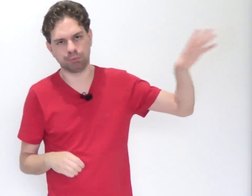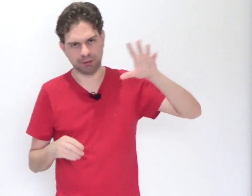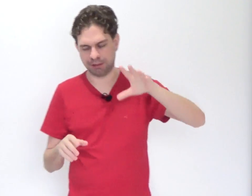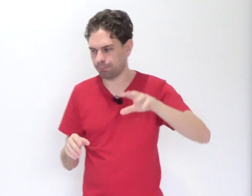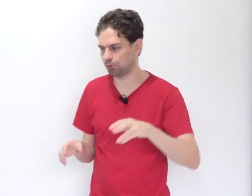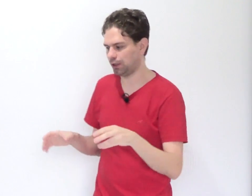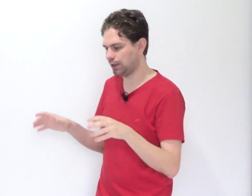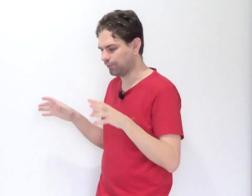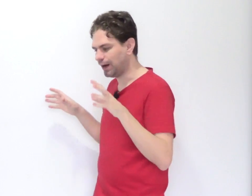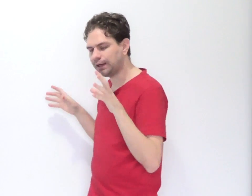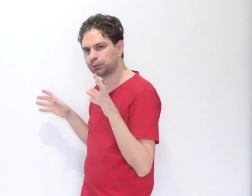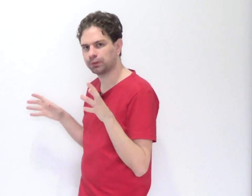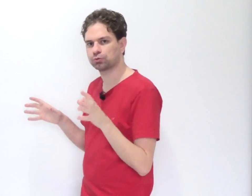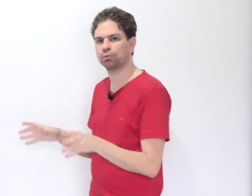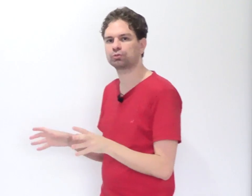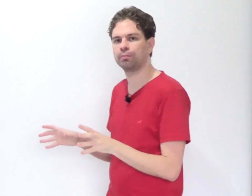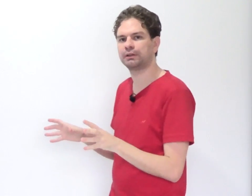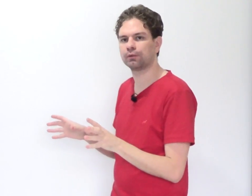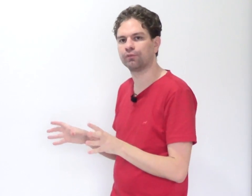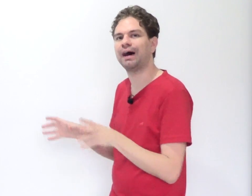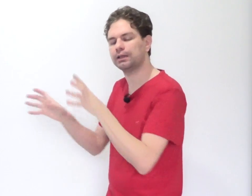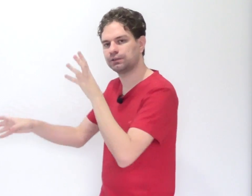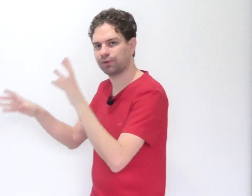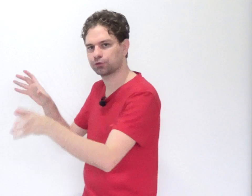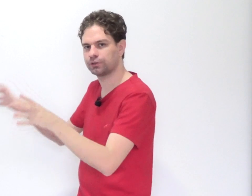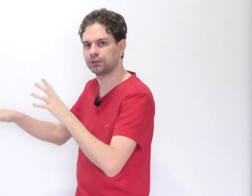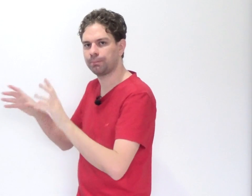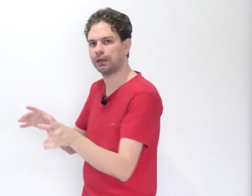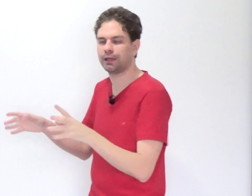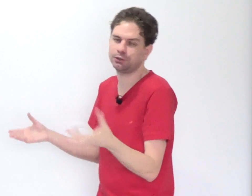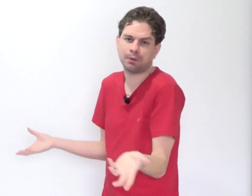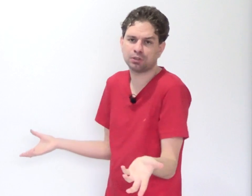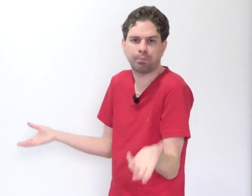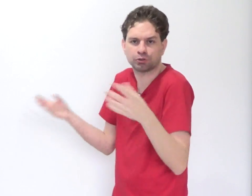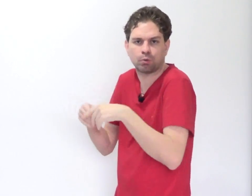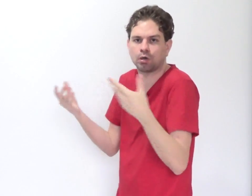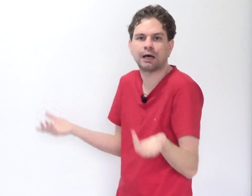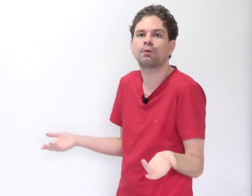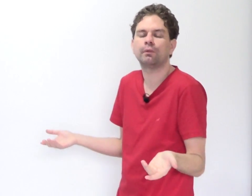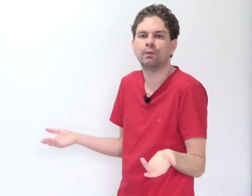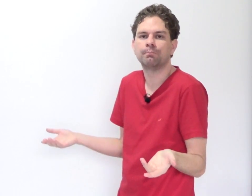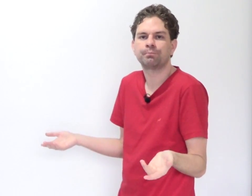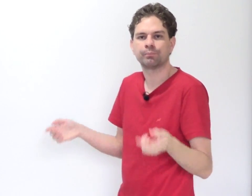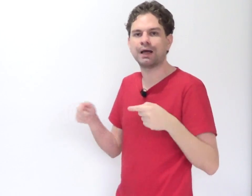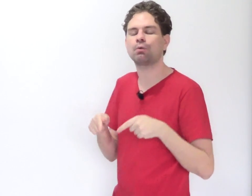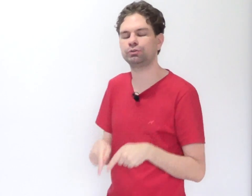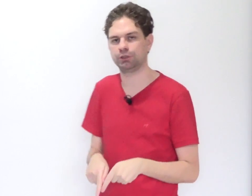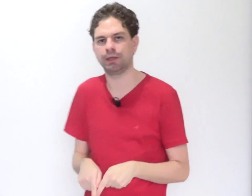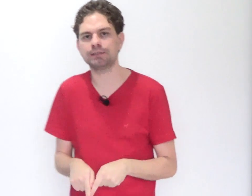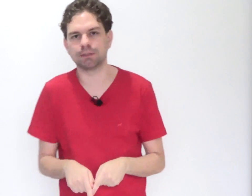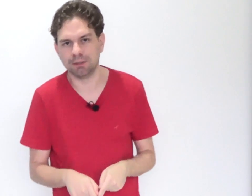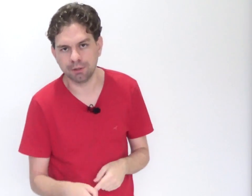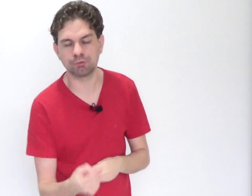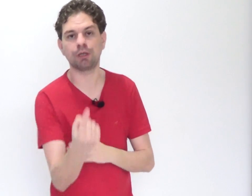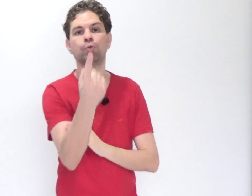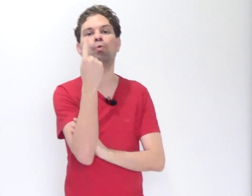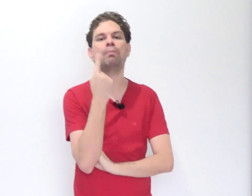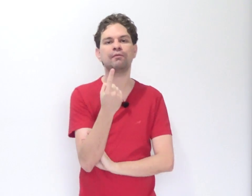por exemplo, eu teria várias pessoas cometendo várias infrações independentes, mas eu posso acordar ou não. Na continência, eu tenho uma